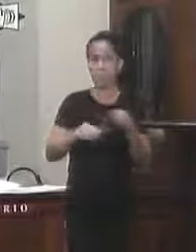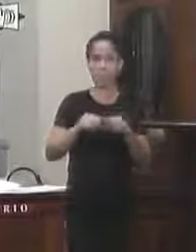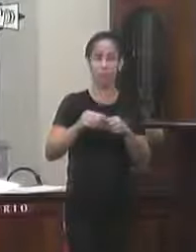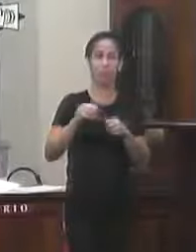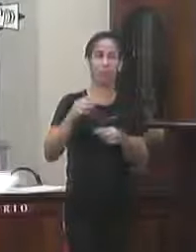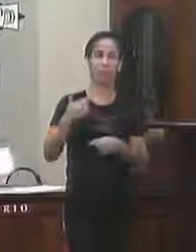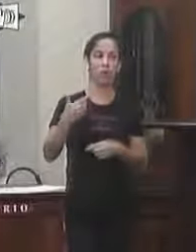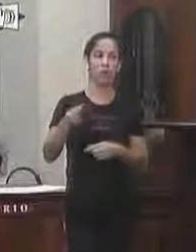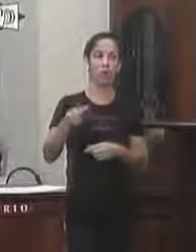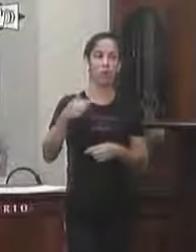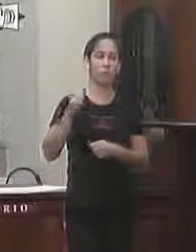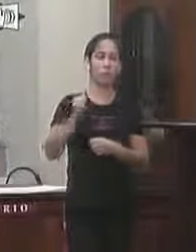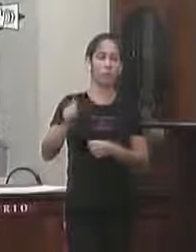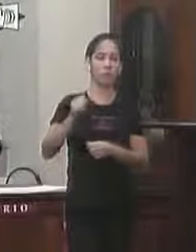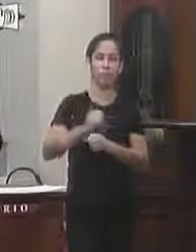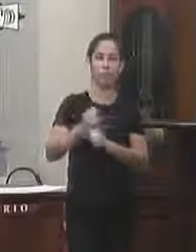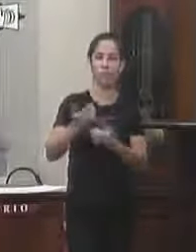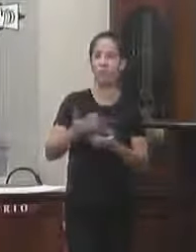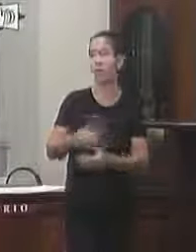27 de 8 de 2019